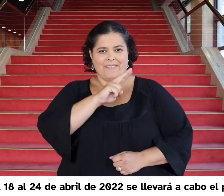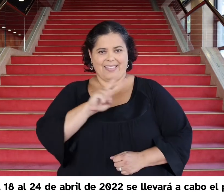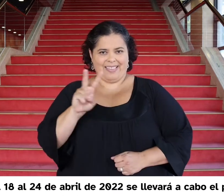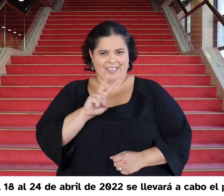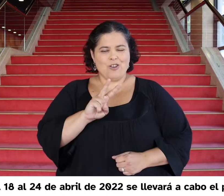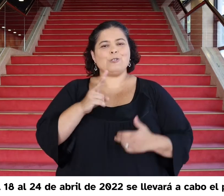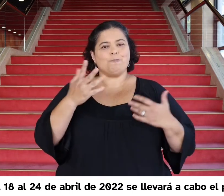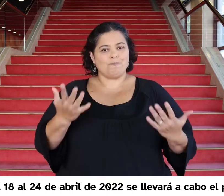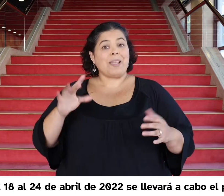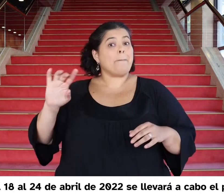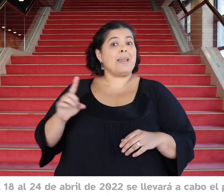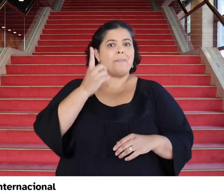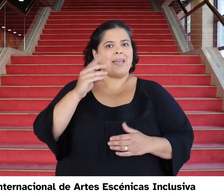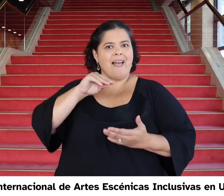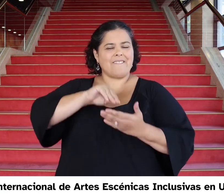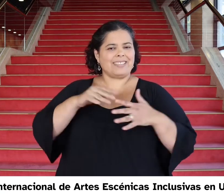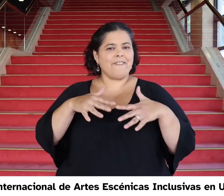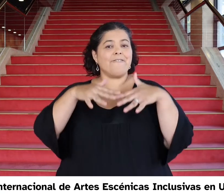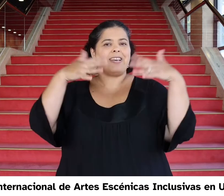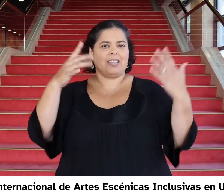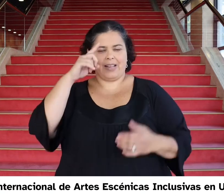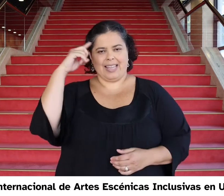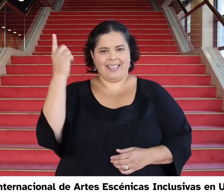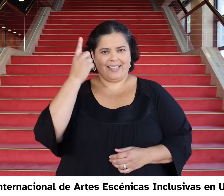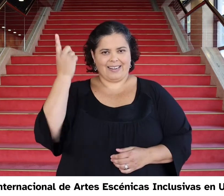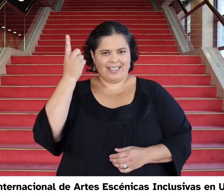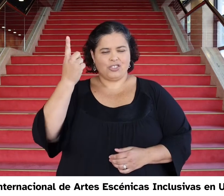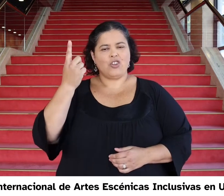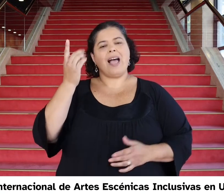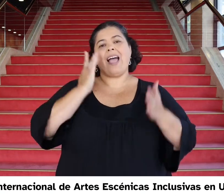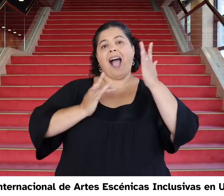a cabo el primer festival internacional de artes escénicas inclusivas en Uruguay.